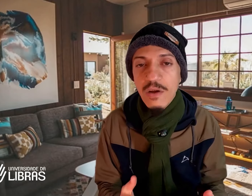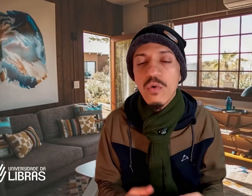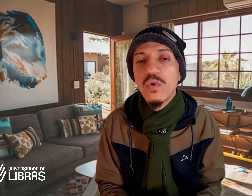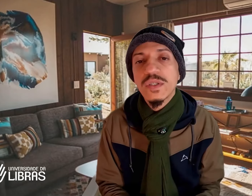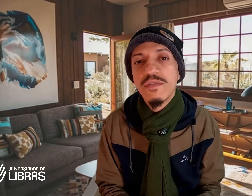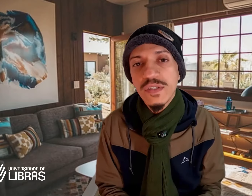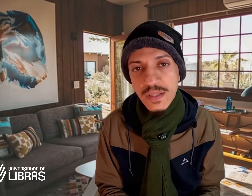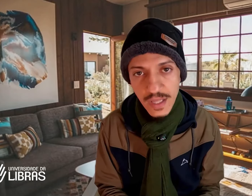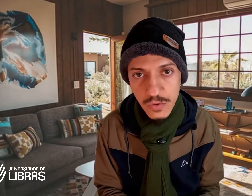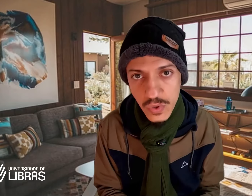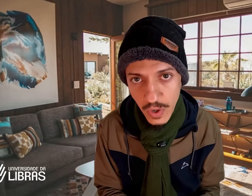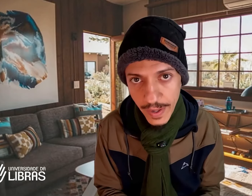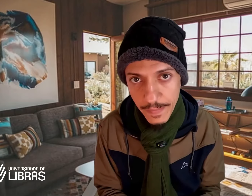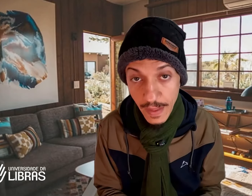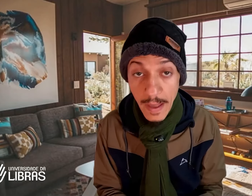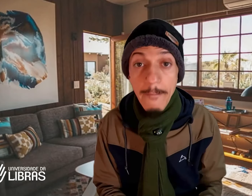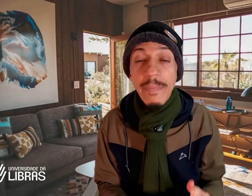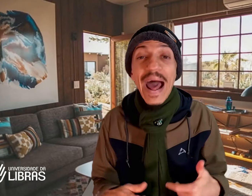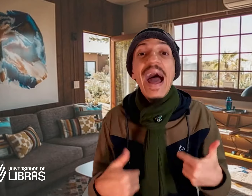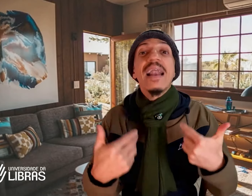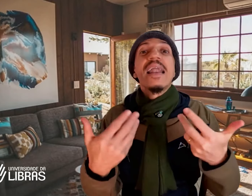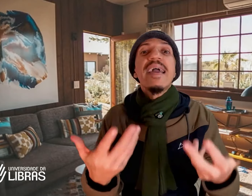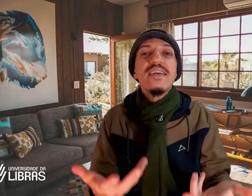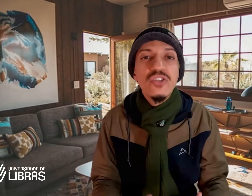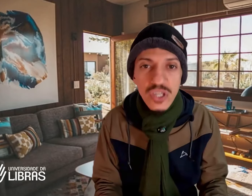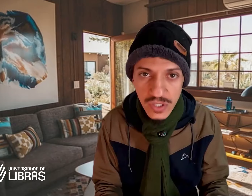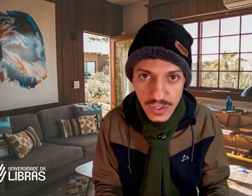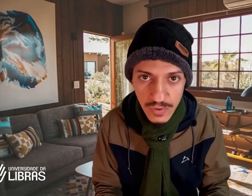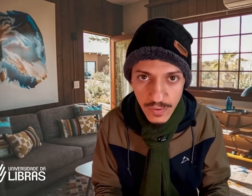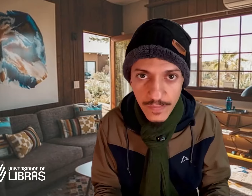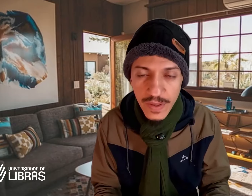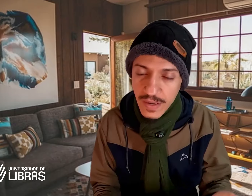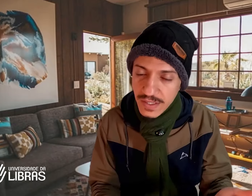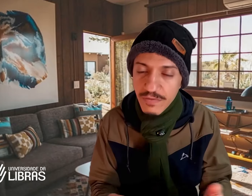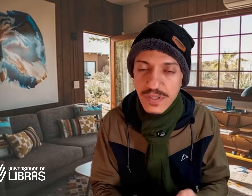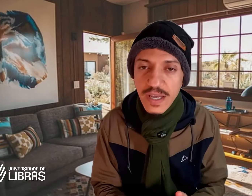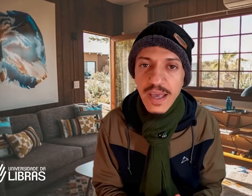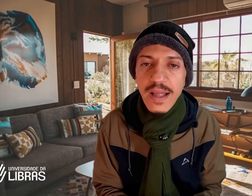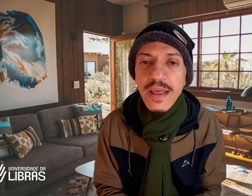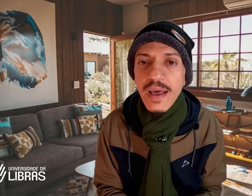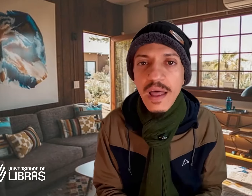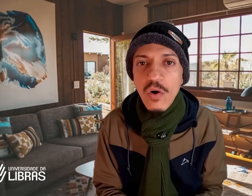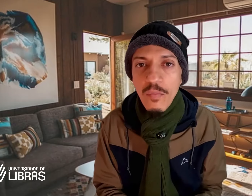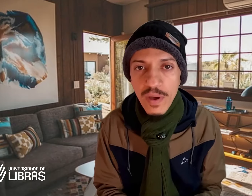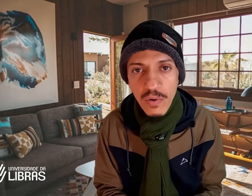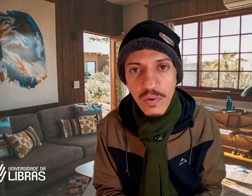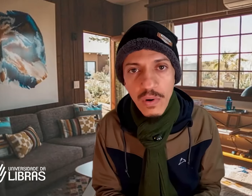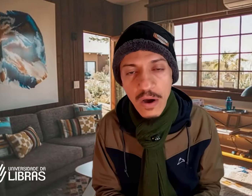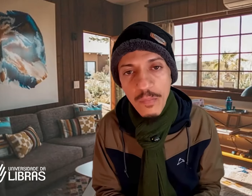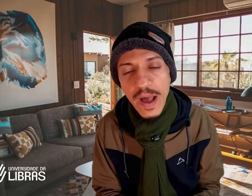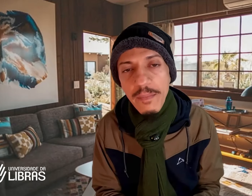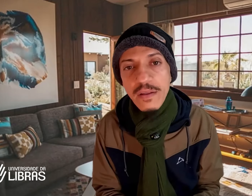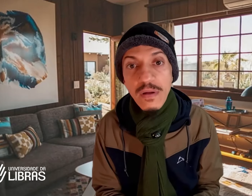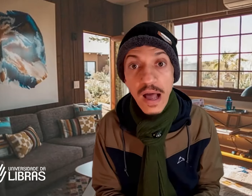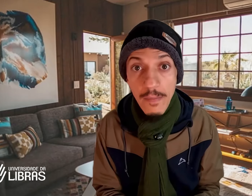concurso que você tanto sonha. Para além disso, se você quer ter o meu acompanhamento, a minha